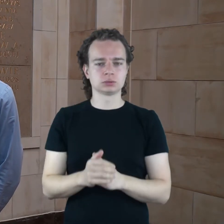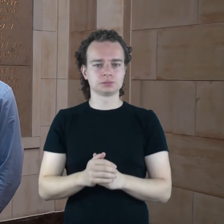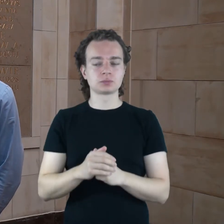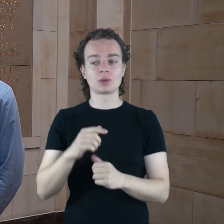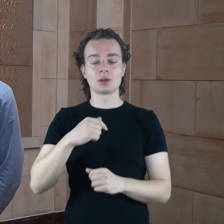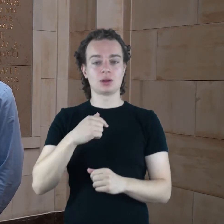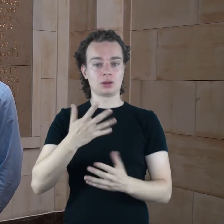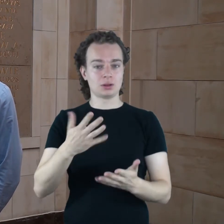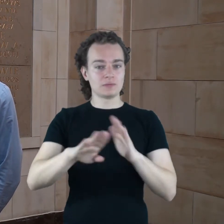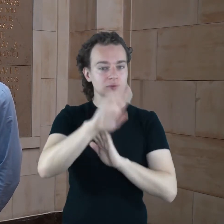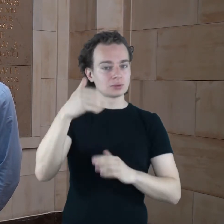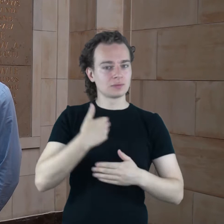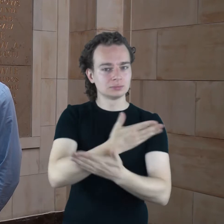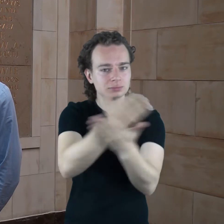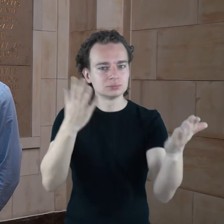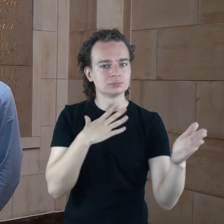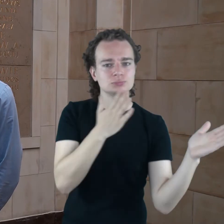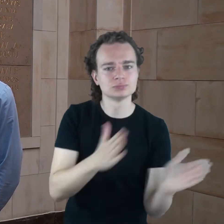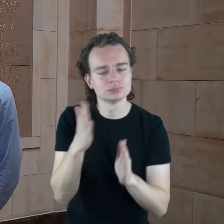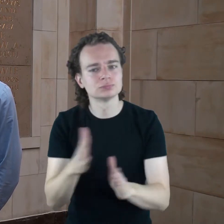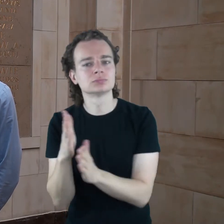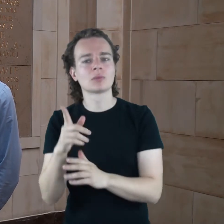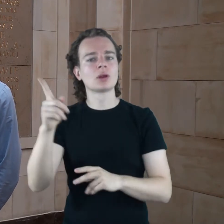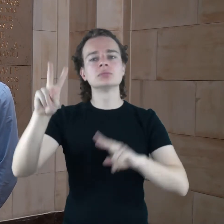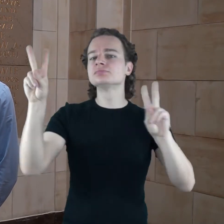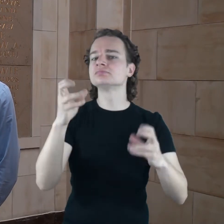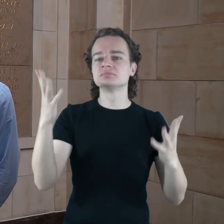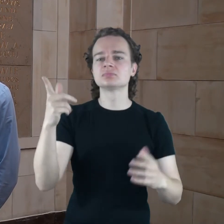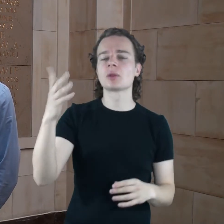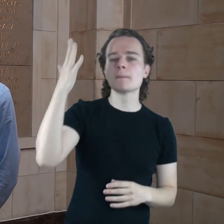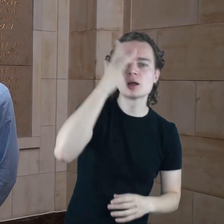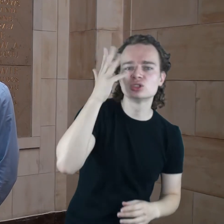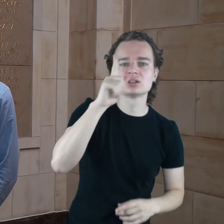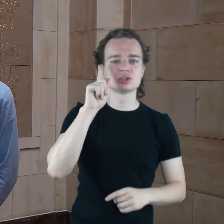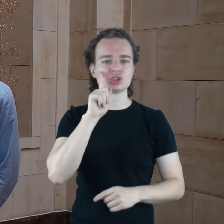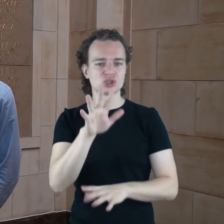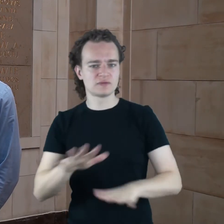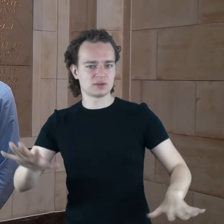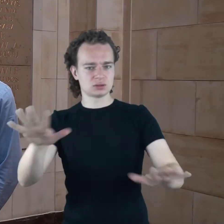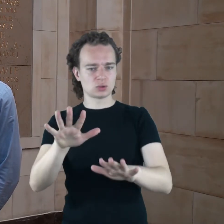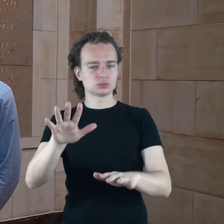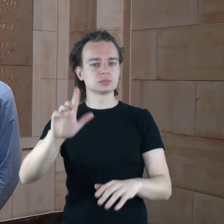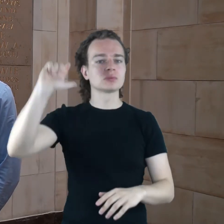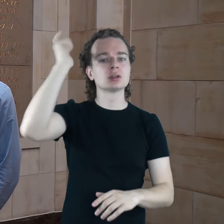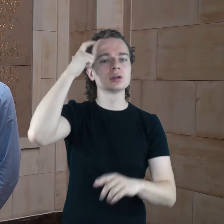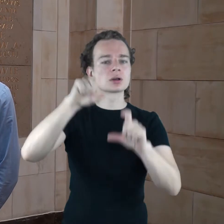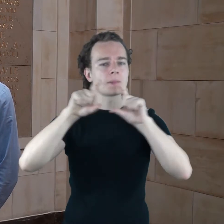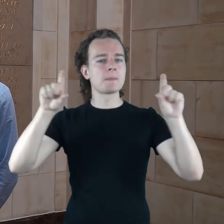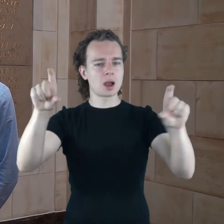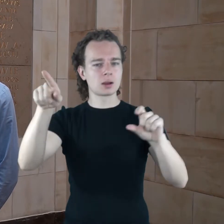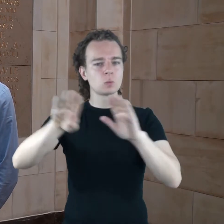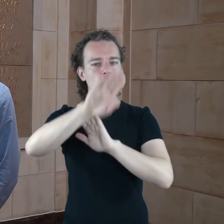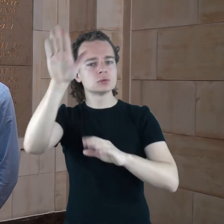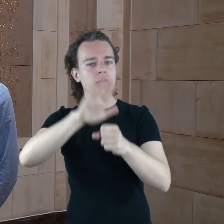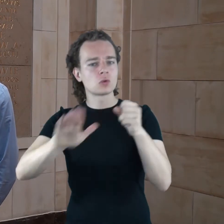Marzenie i Rzeczywistość w Machu Muzeum Narodowego, opowiada oczywiście o historii budowy